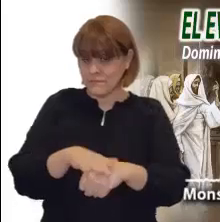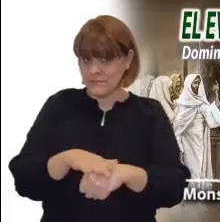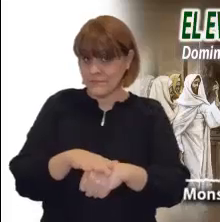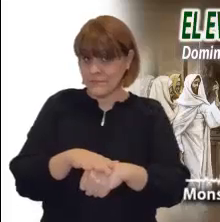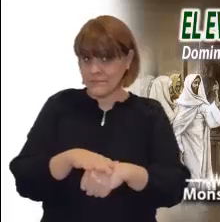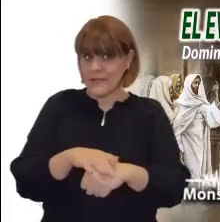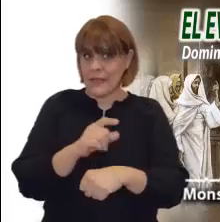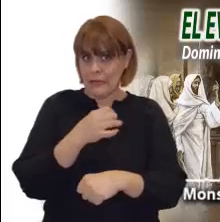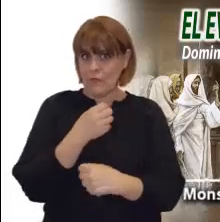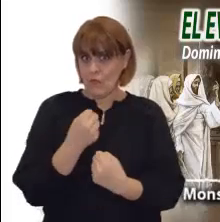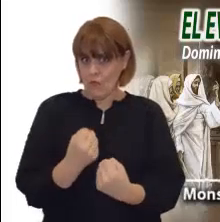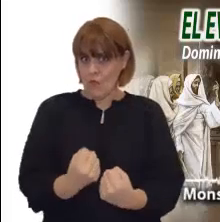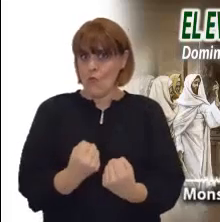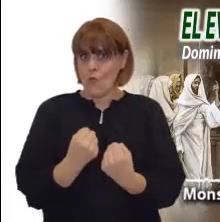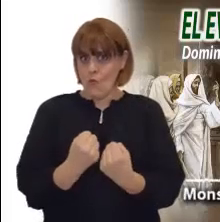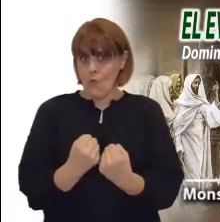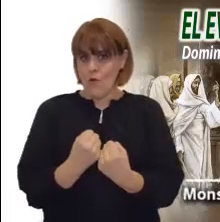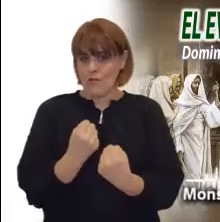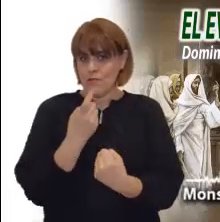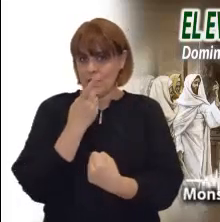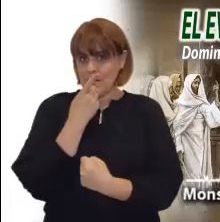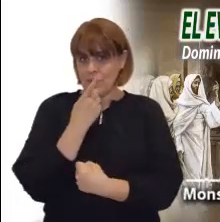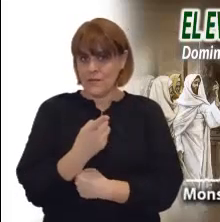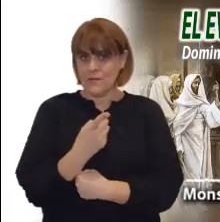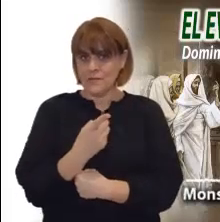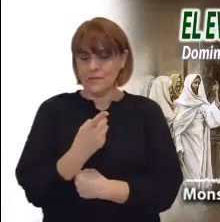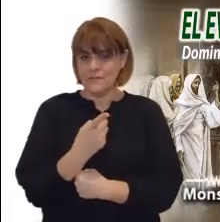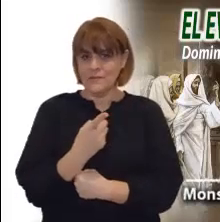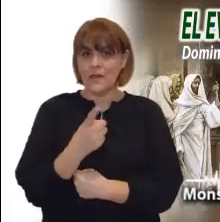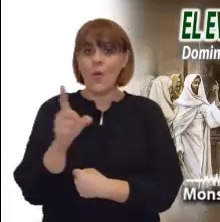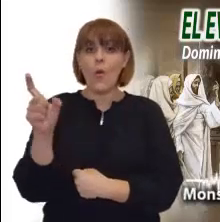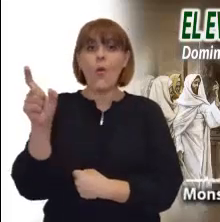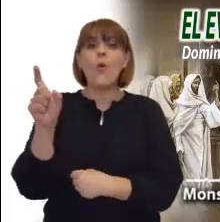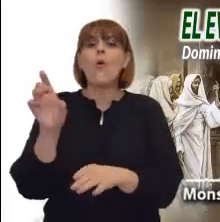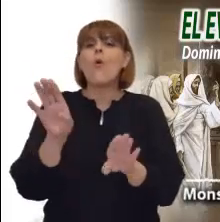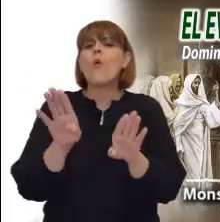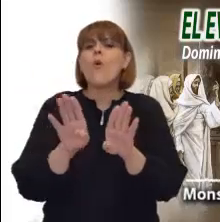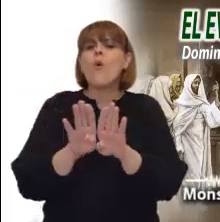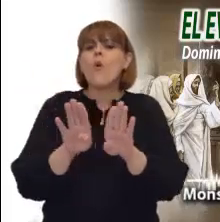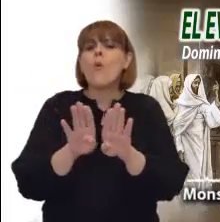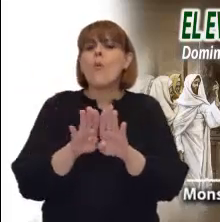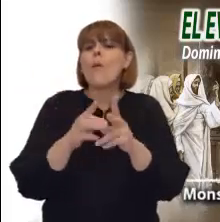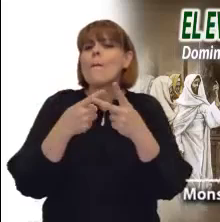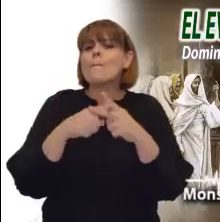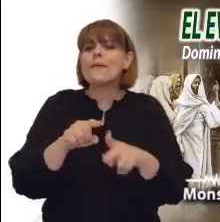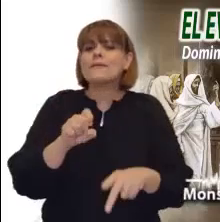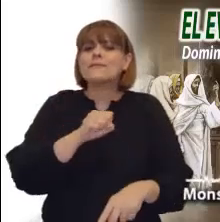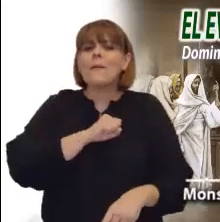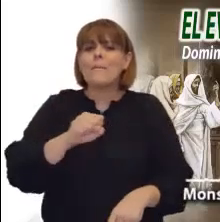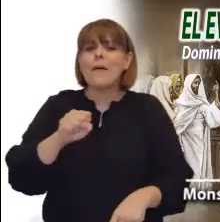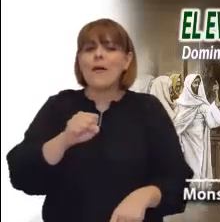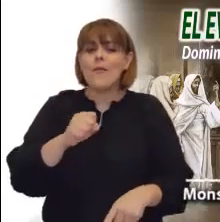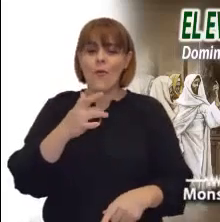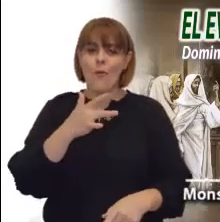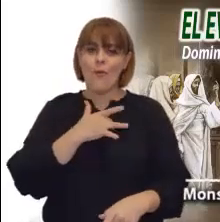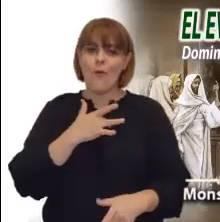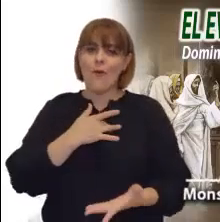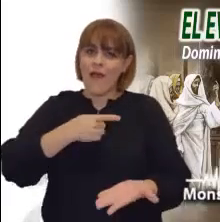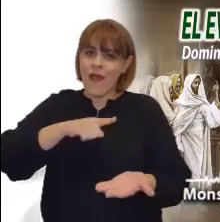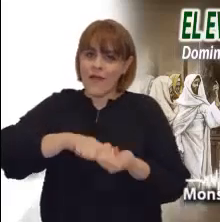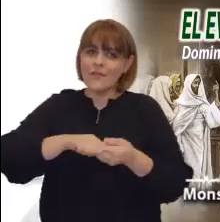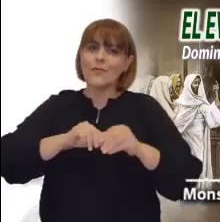periférico. Por el contrario, Cristo exige un cristianismo que sea una verdadera respuesta